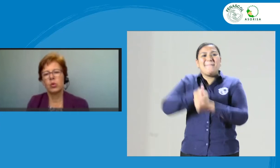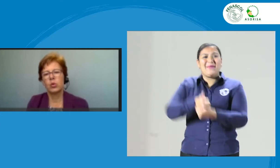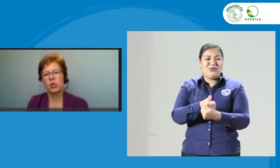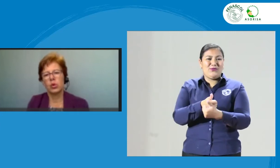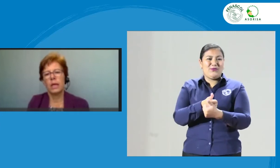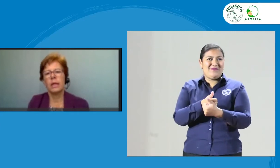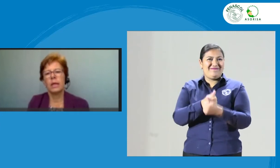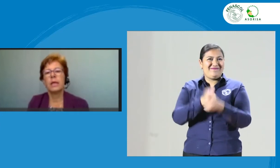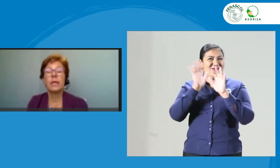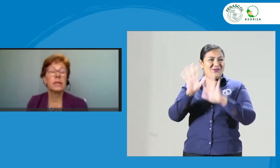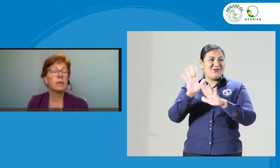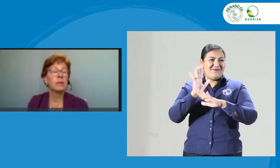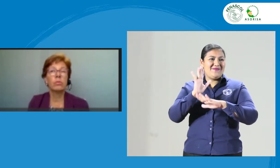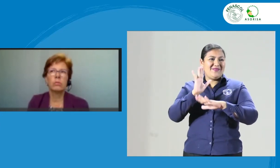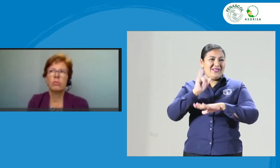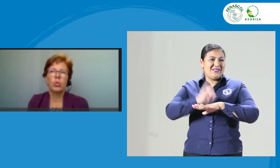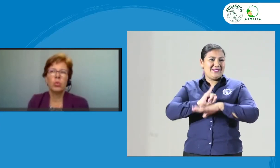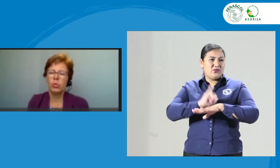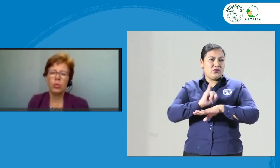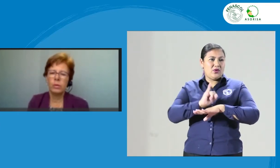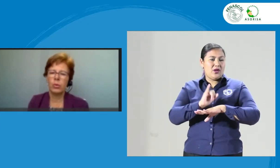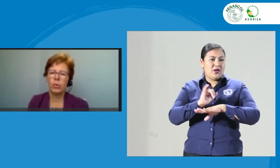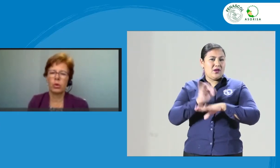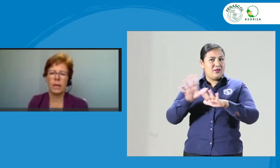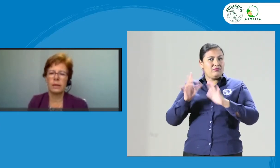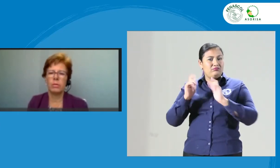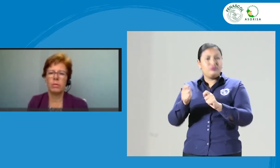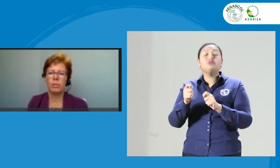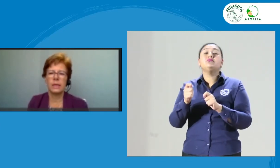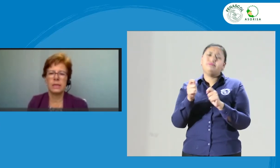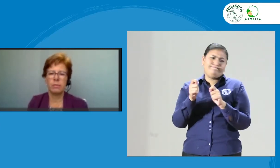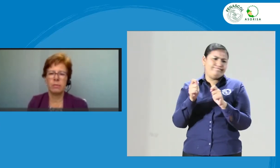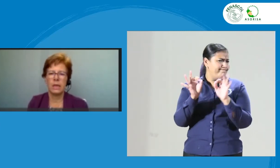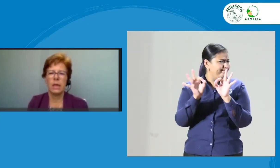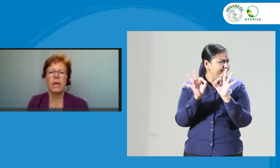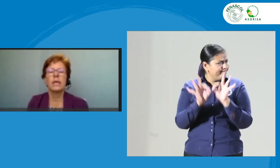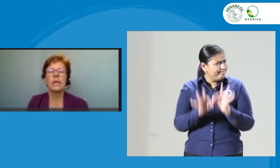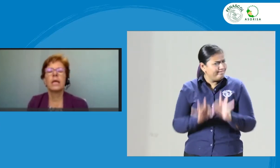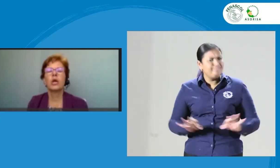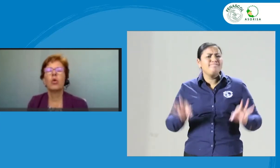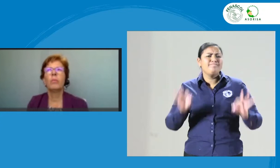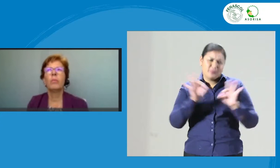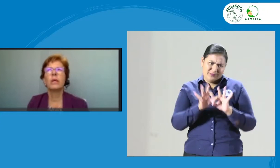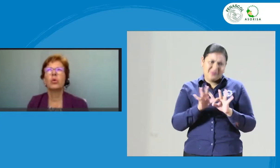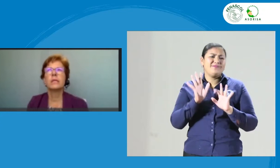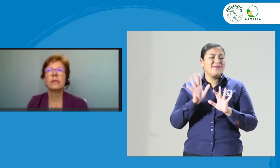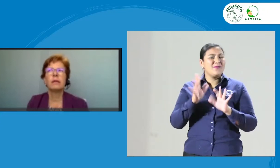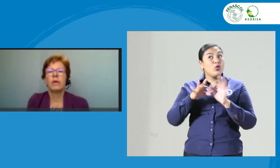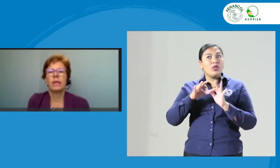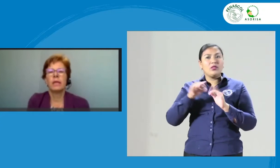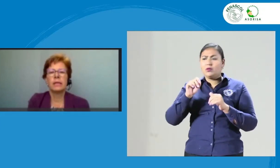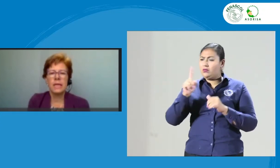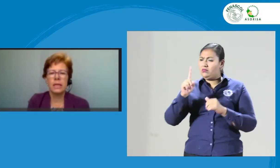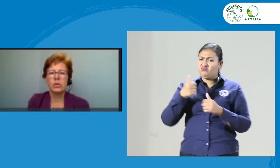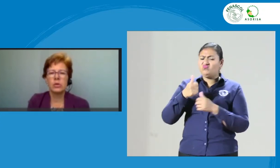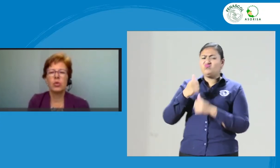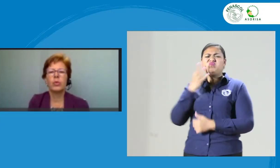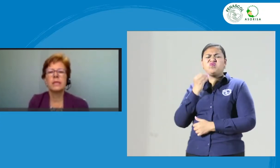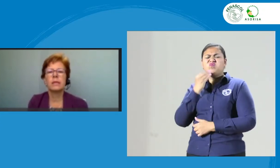institucional. Y es muy, muy importante, me parece a mí. Y se creó mentores en diferentes áreas. Uno puede